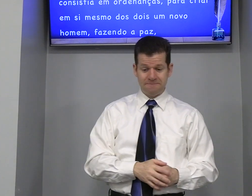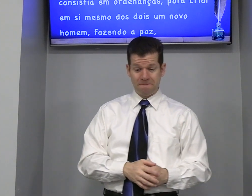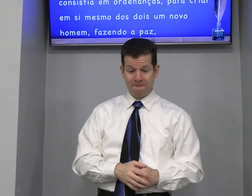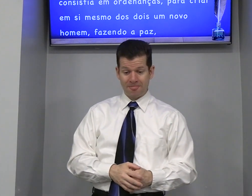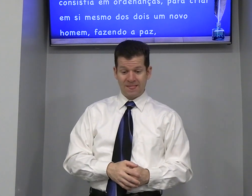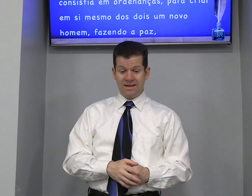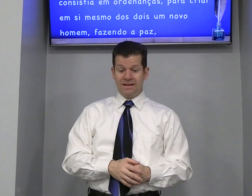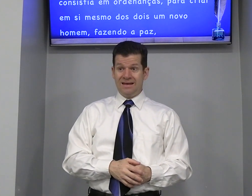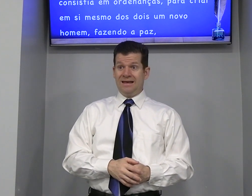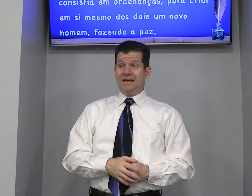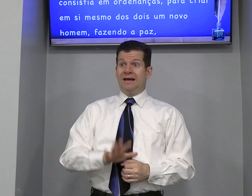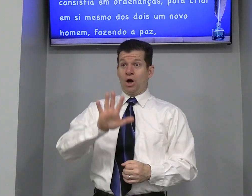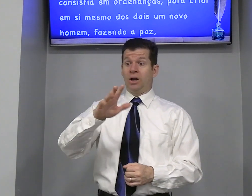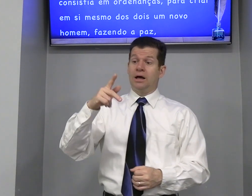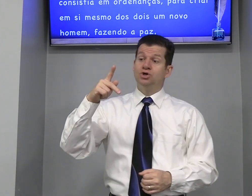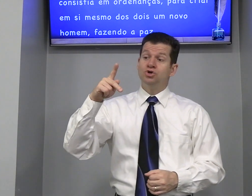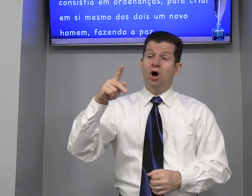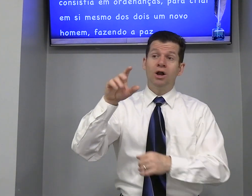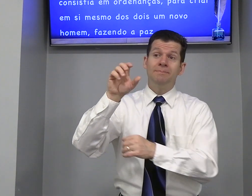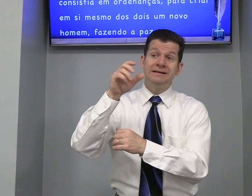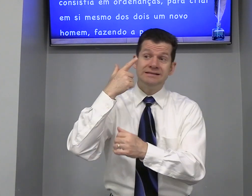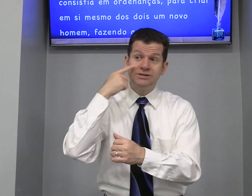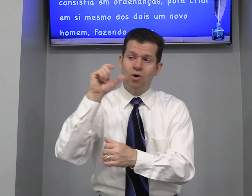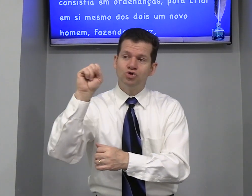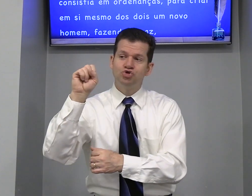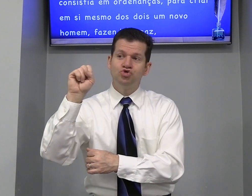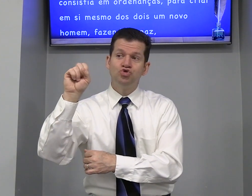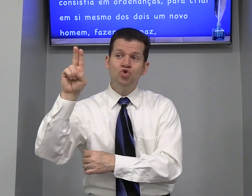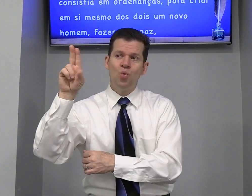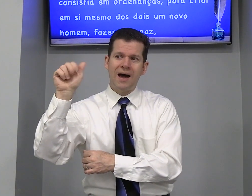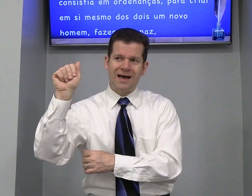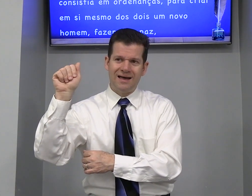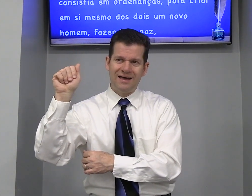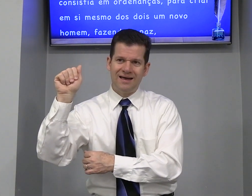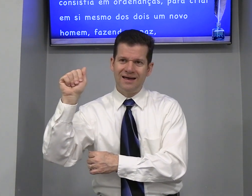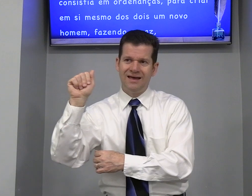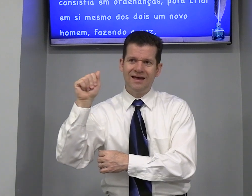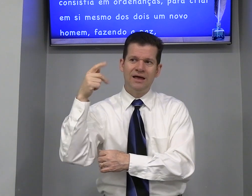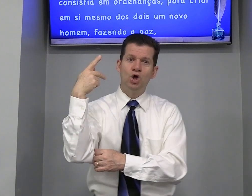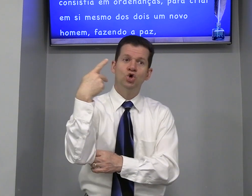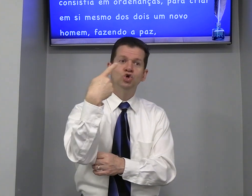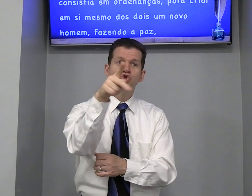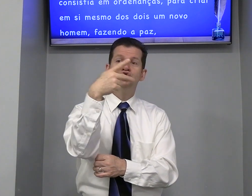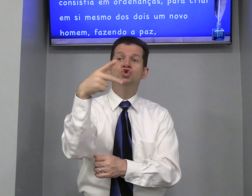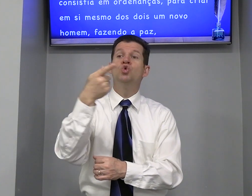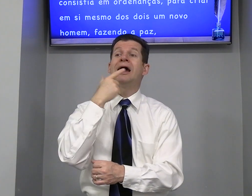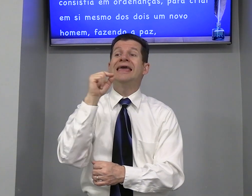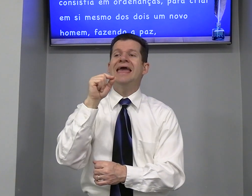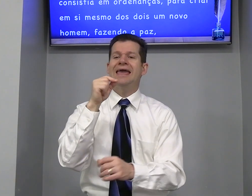Agora Presta atenção Sua Sua Quem?